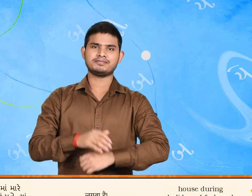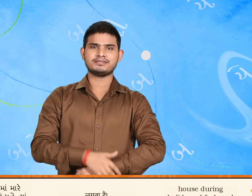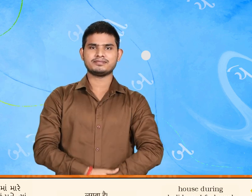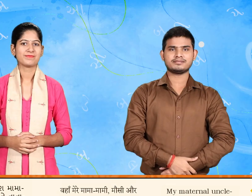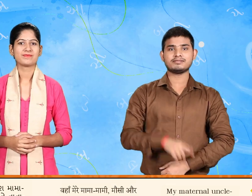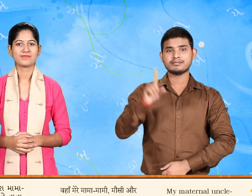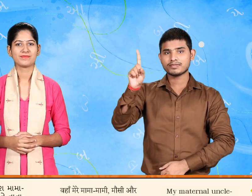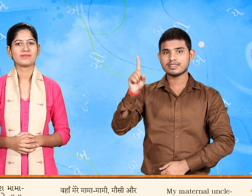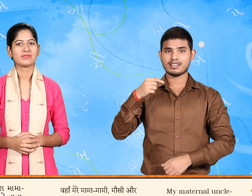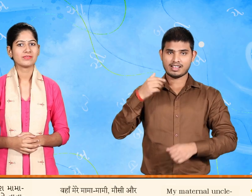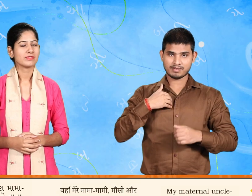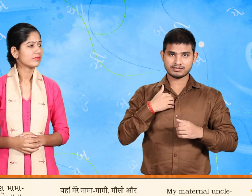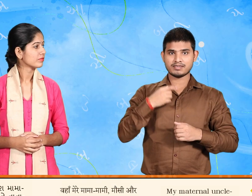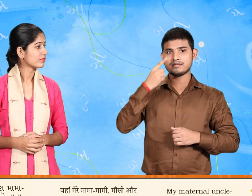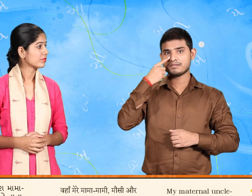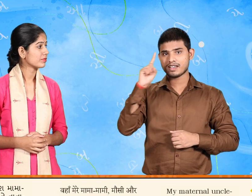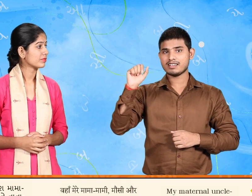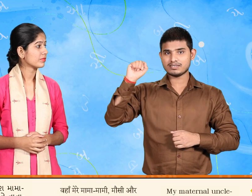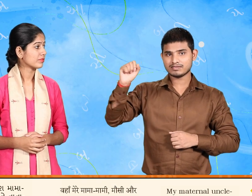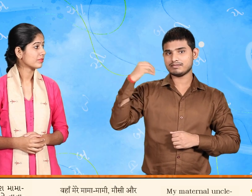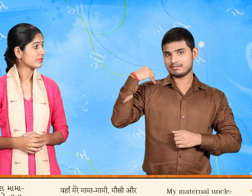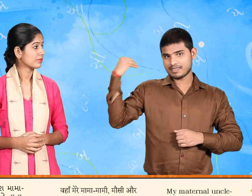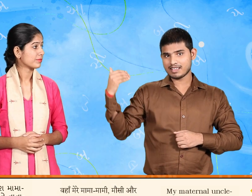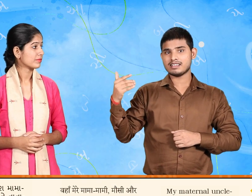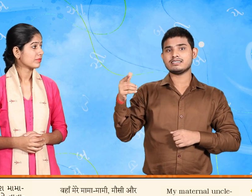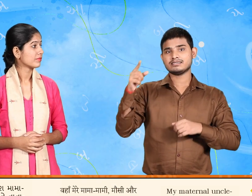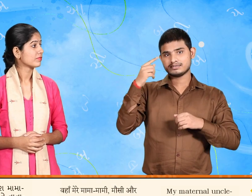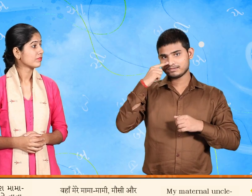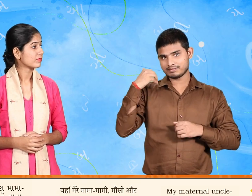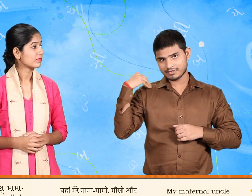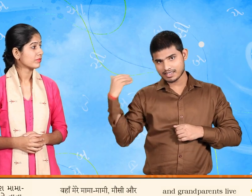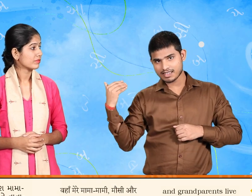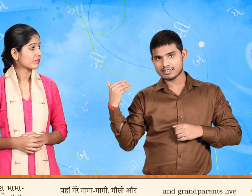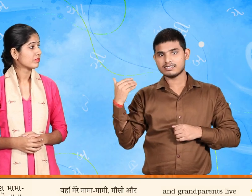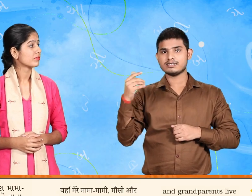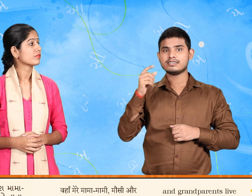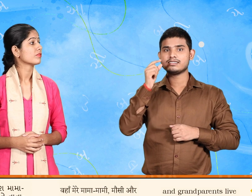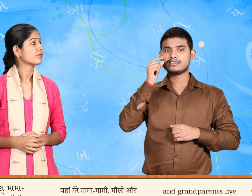મસાડ મામારા મામા,મામી,માસી અને નાના નાની રહે છે